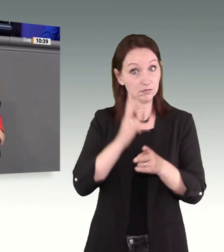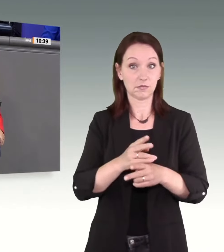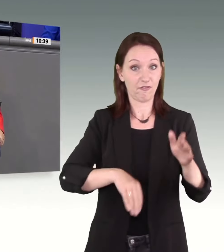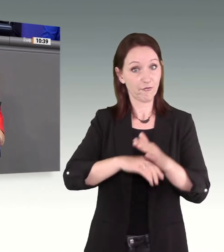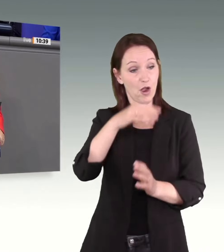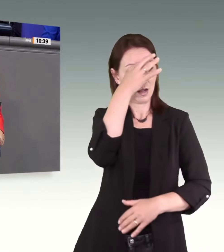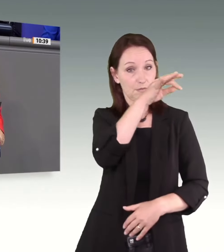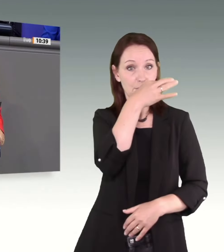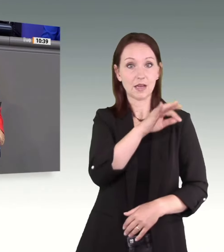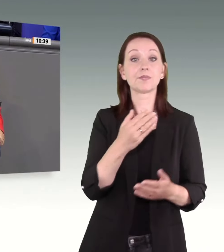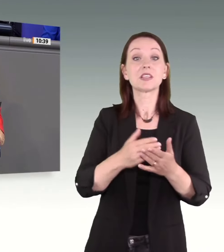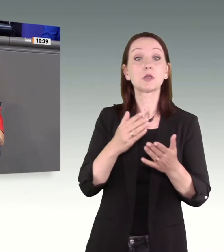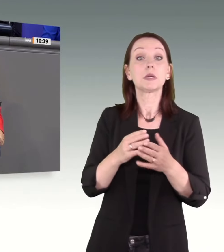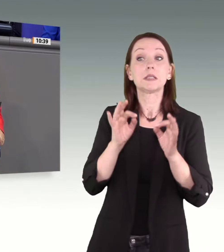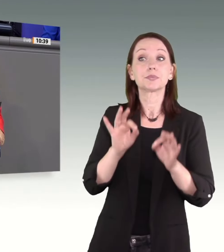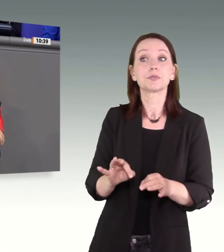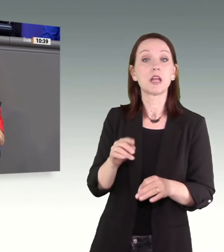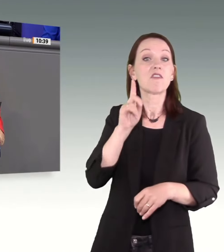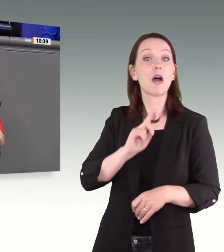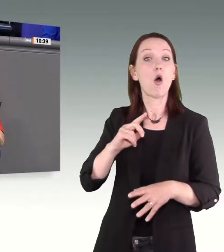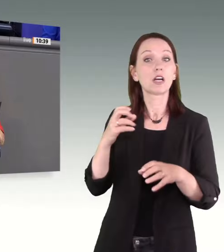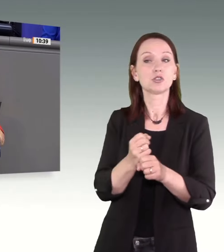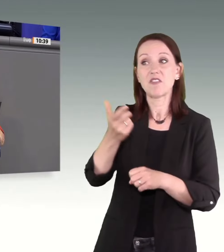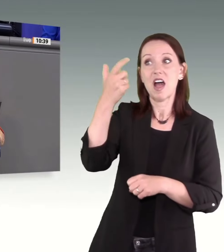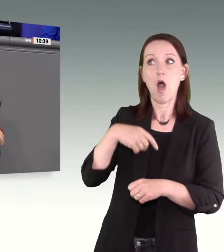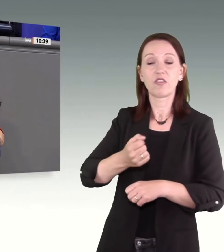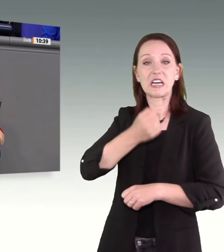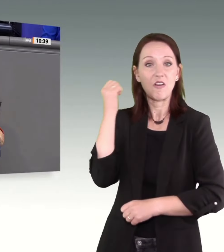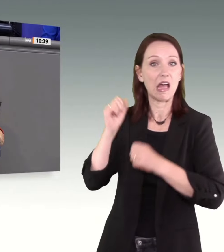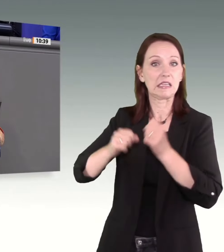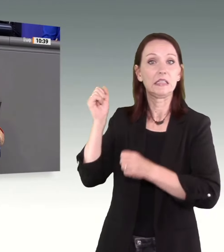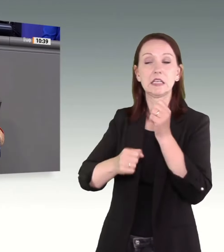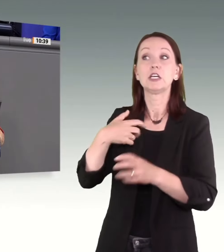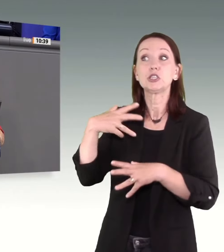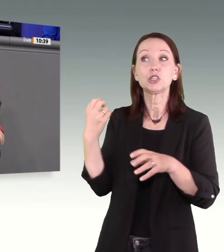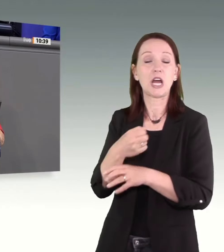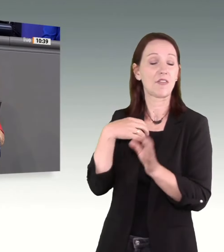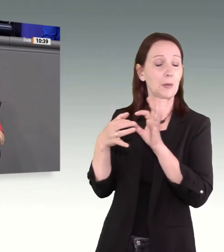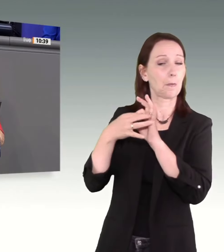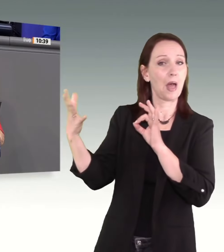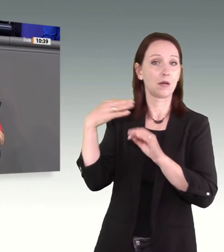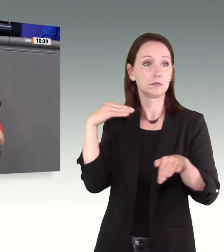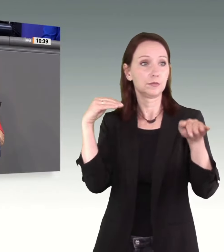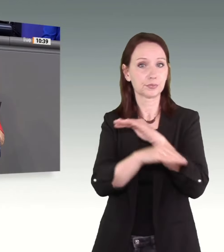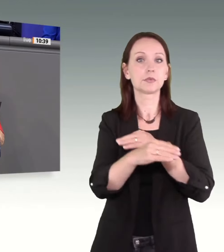wenn die Frau es geschafft hat, den Gewalttäter zu entkommen und dabei ist, sich ein gewaltfreies Leben aufzubauen, muss man sie präventiv vor weiteren